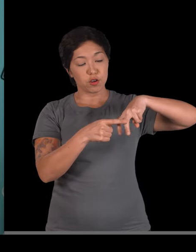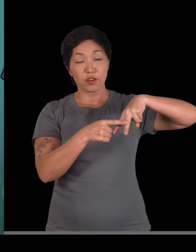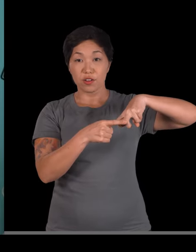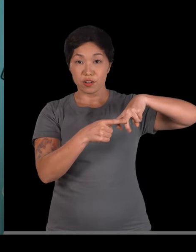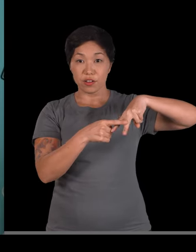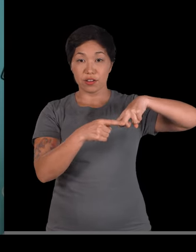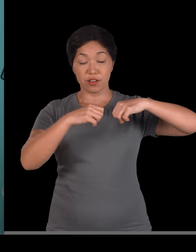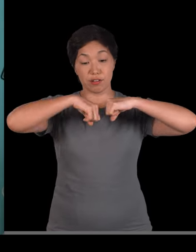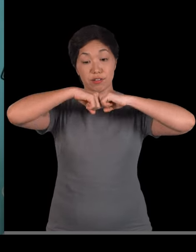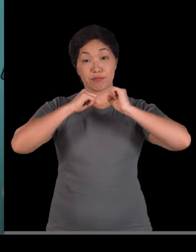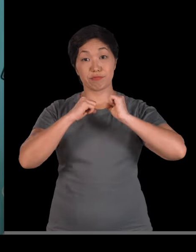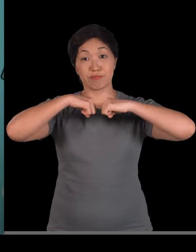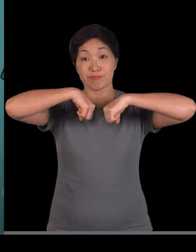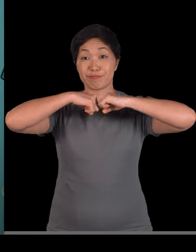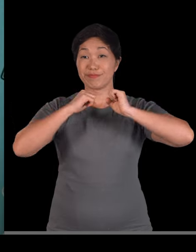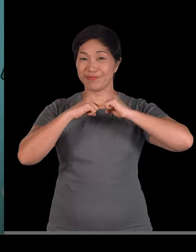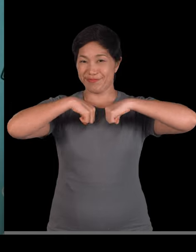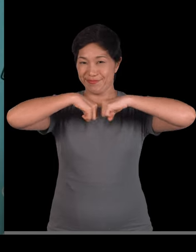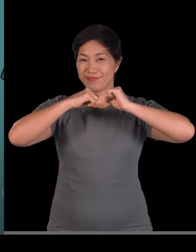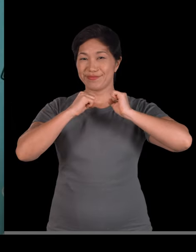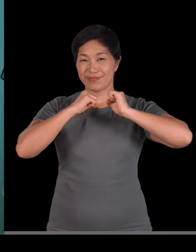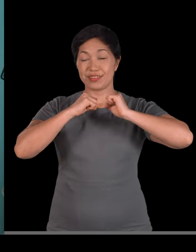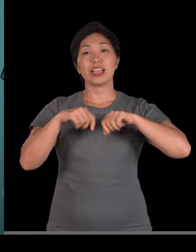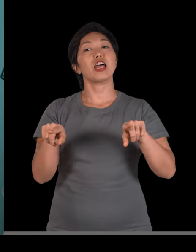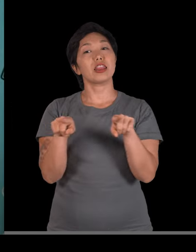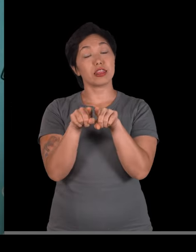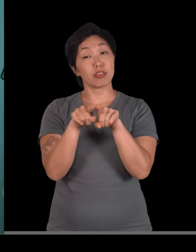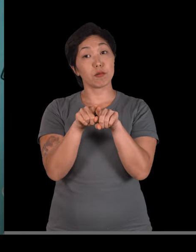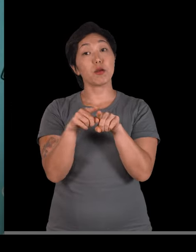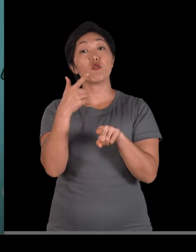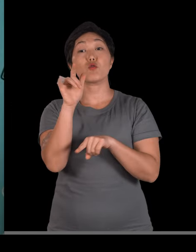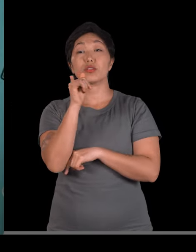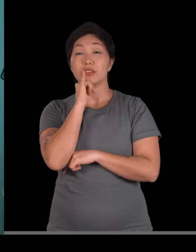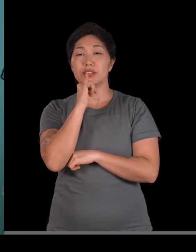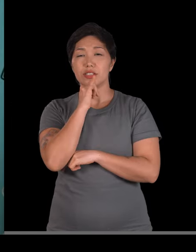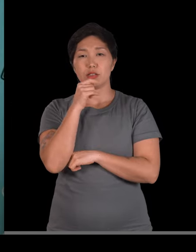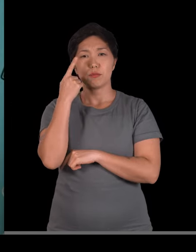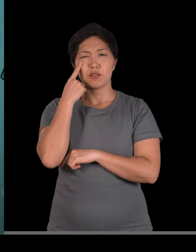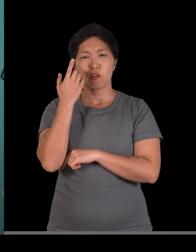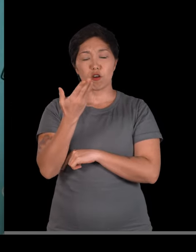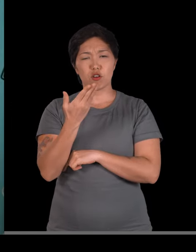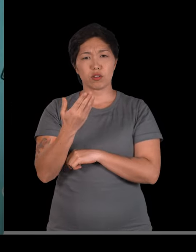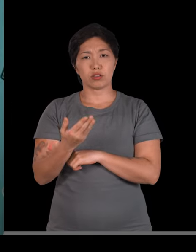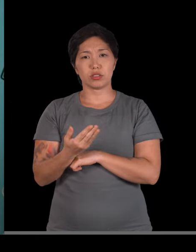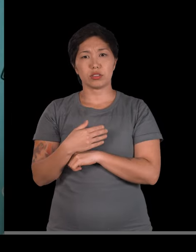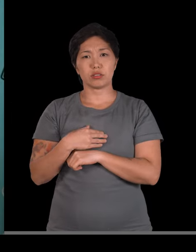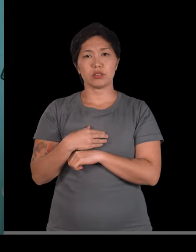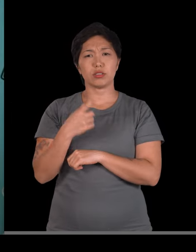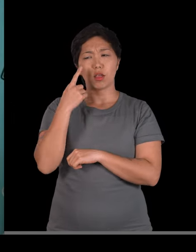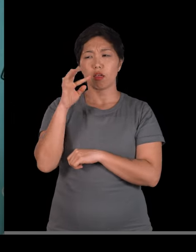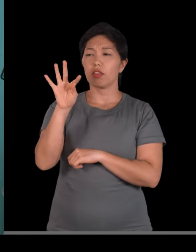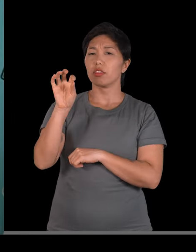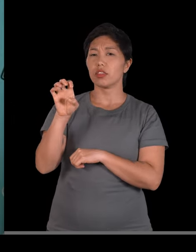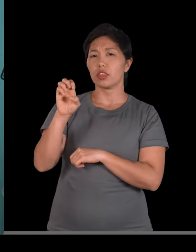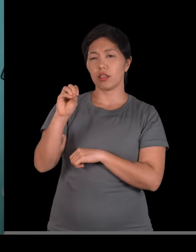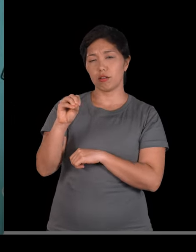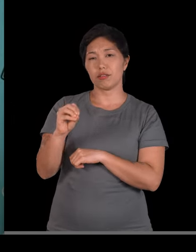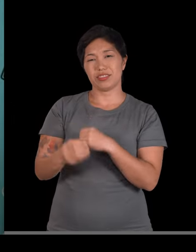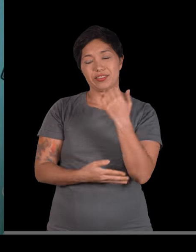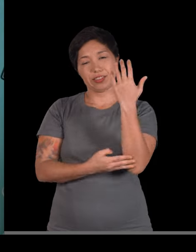Eu tenho uma articulação, eu tenho movimento mais amplo, por exemplo, também aqui do cotovelo. Deixa se você tá dando pra ver. Levanta o braço, até eu levanta o braço.